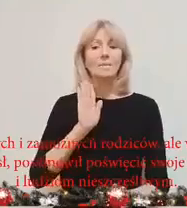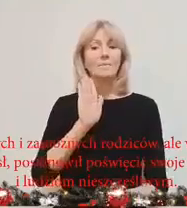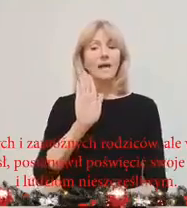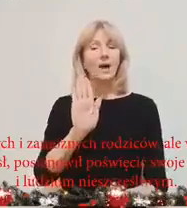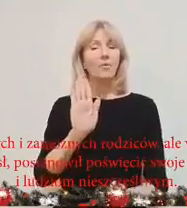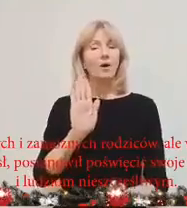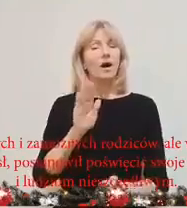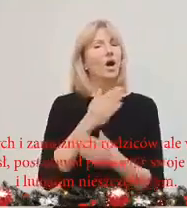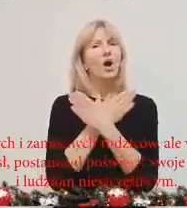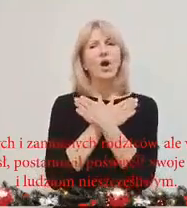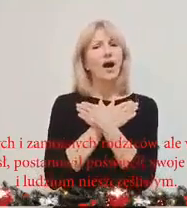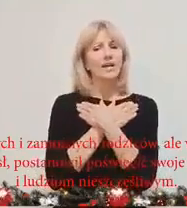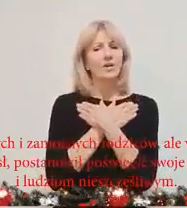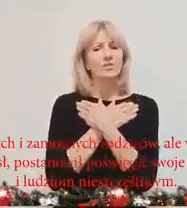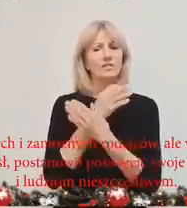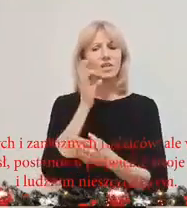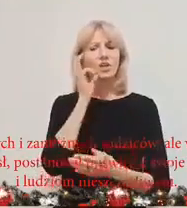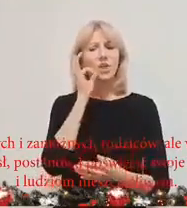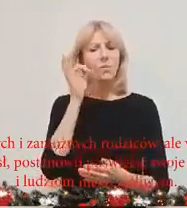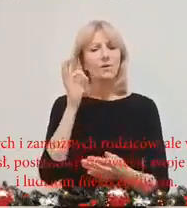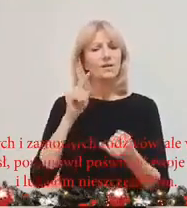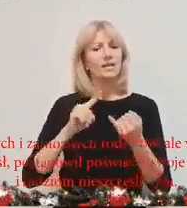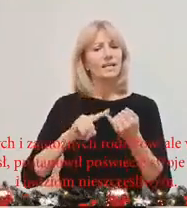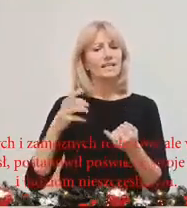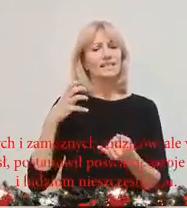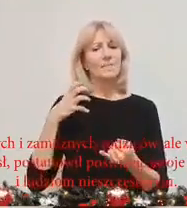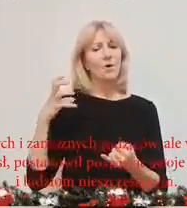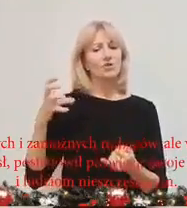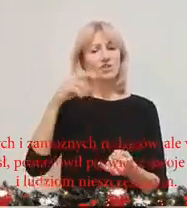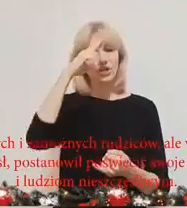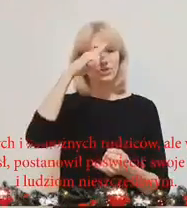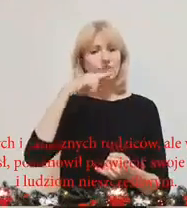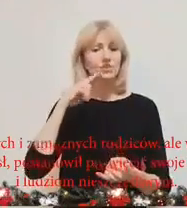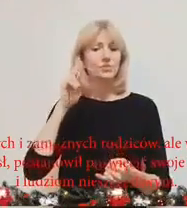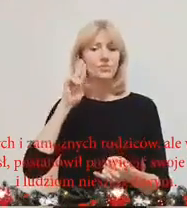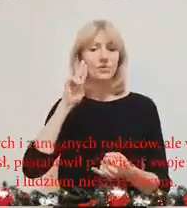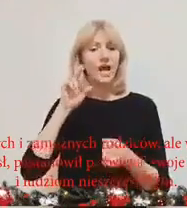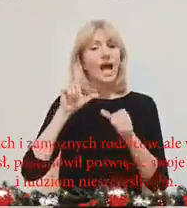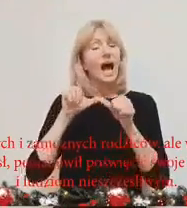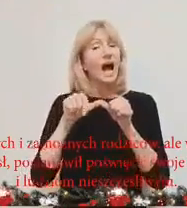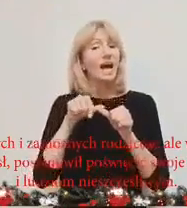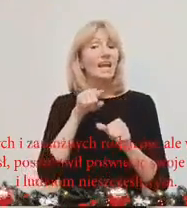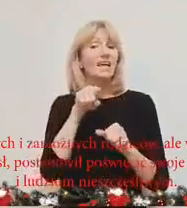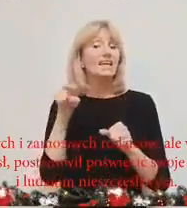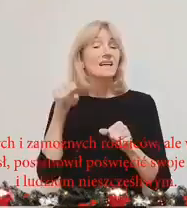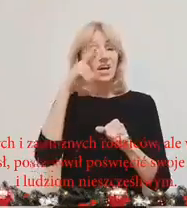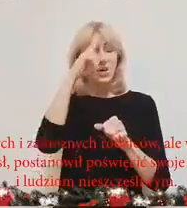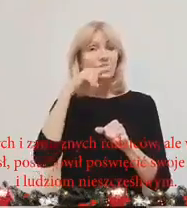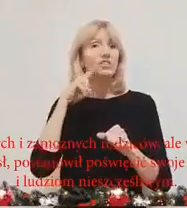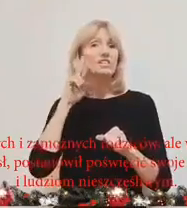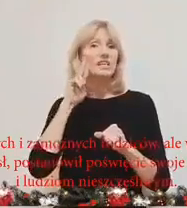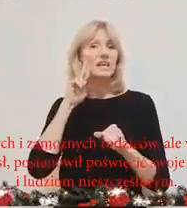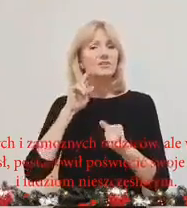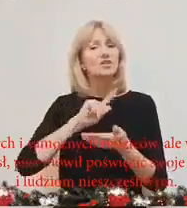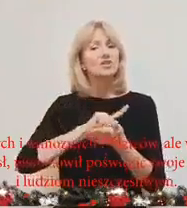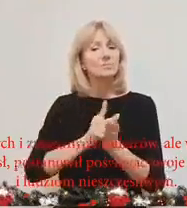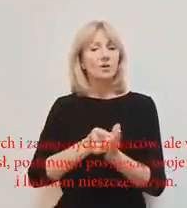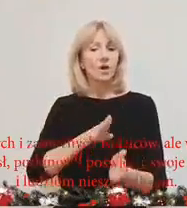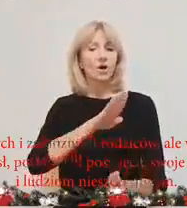miał kochających, dobrych i zamożnych rodziców, ale rodzice szybko